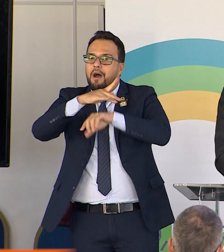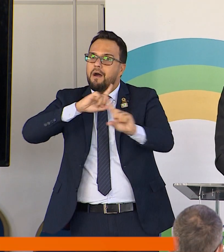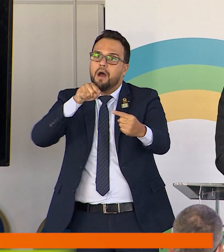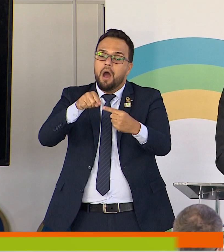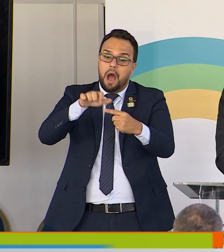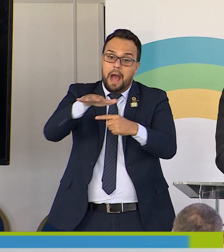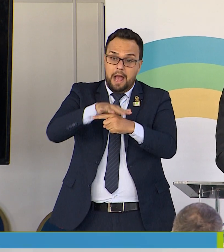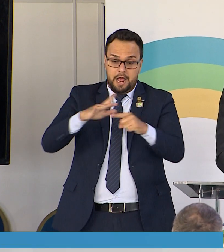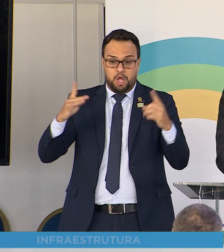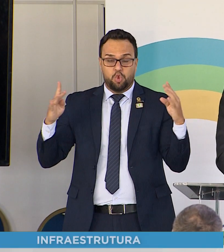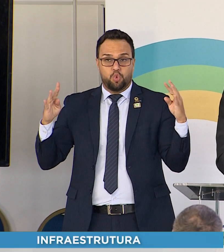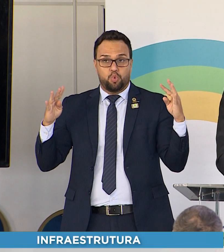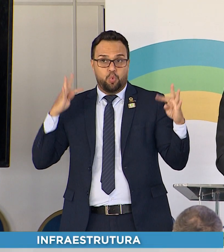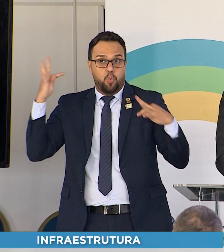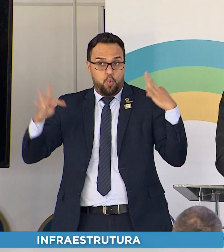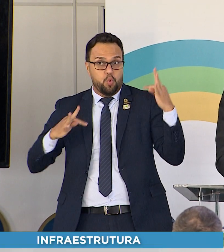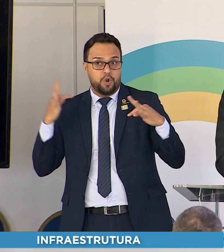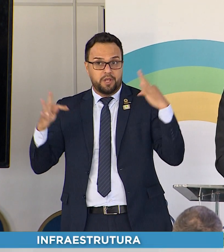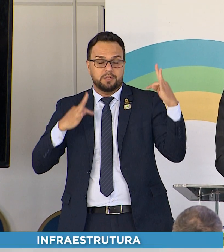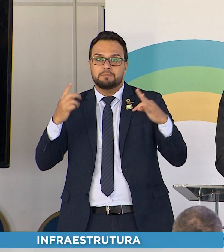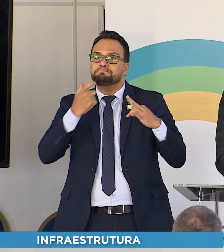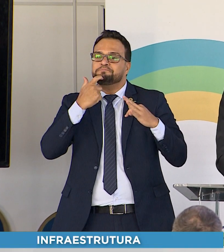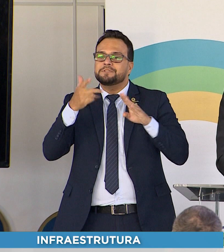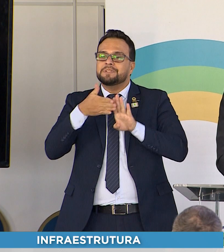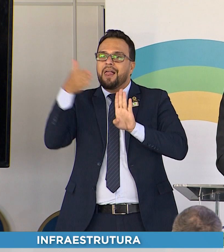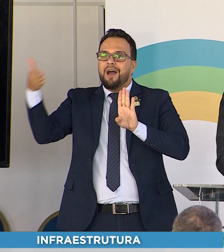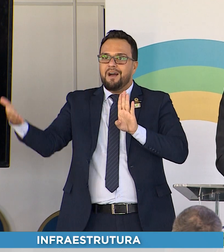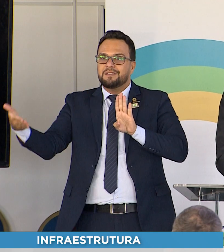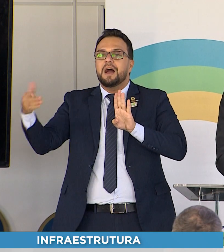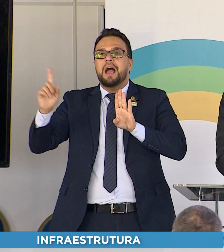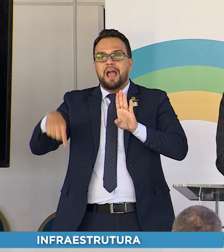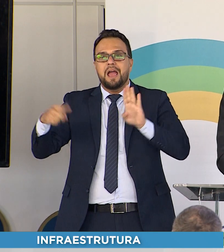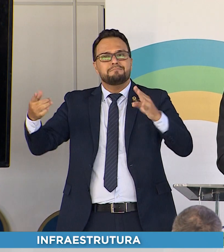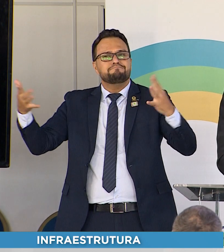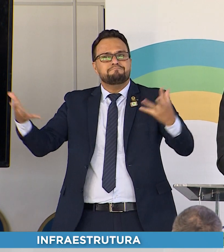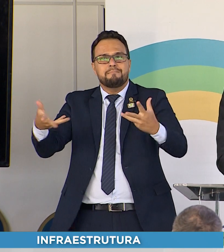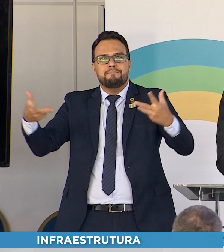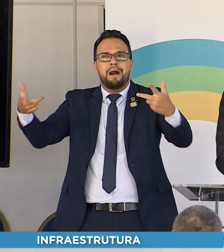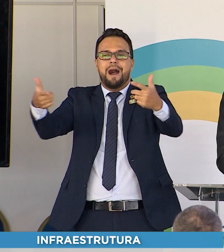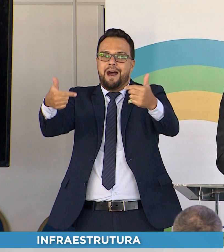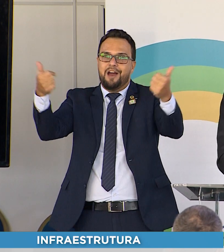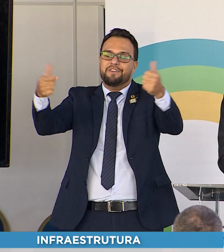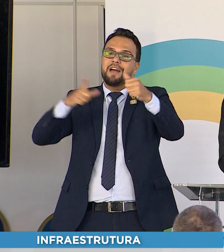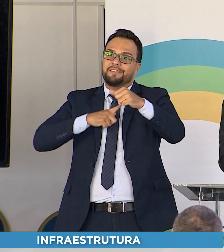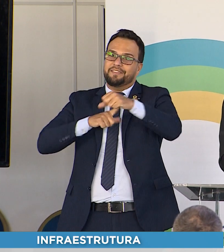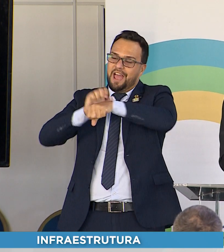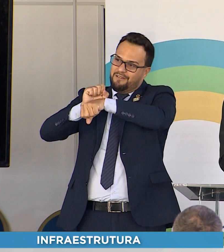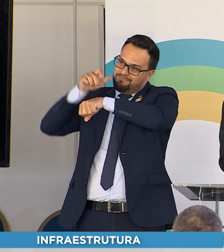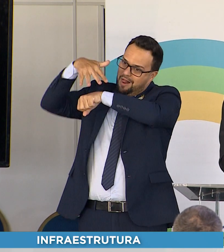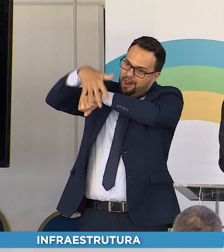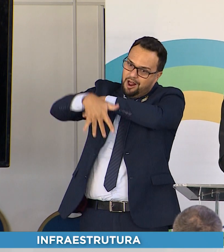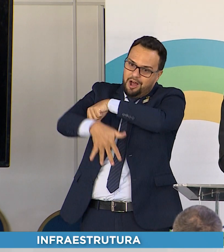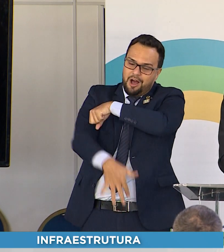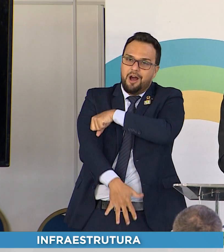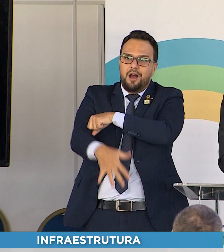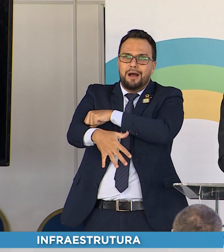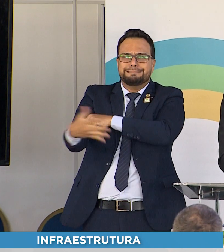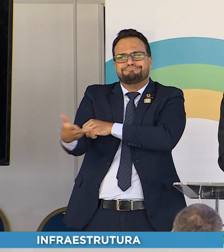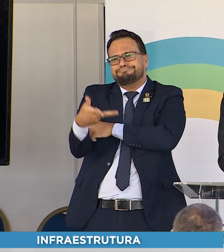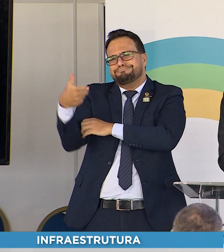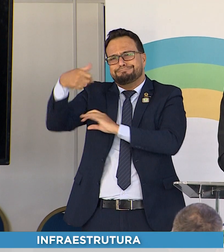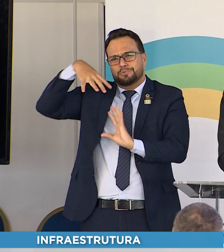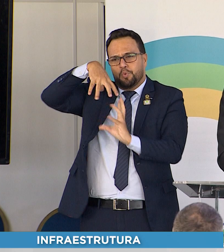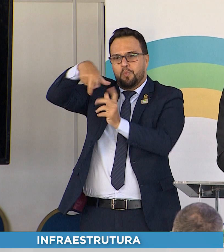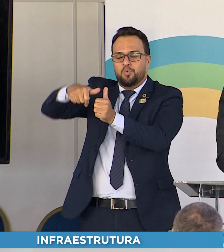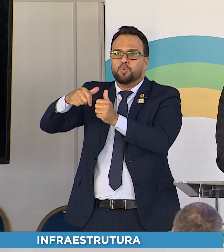do lado. É mais uma, para mim, mais uma das grandes maravilhas do mundo, que são as cataratas. E tenho certeza que todo mundo